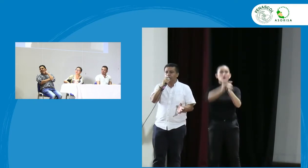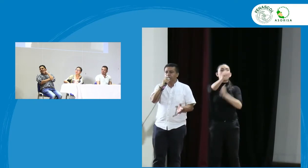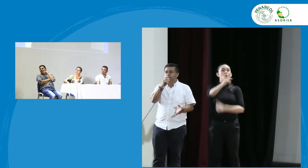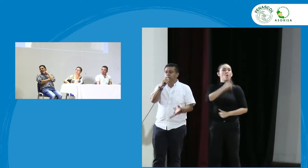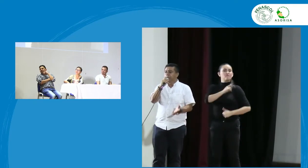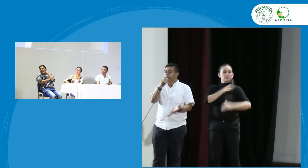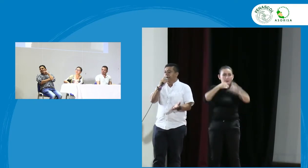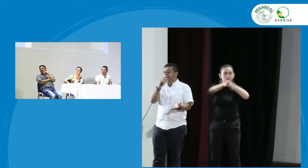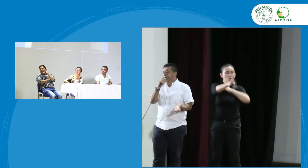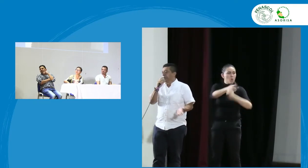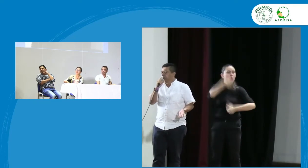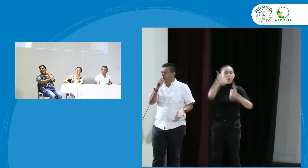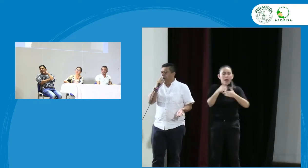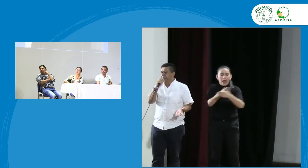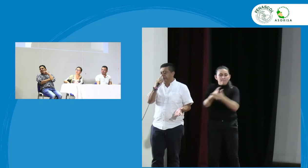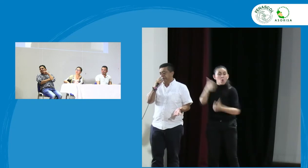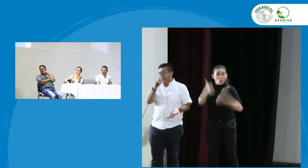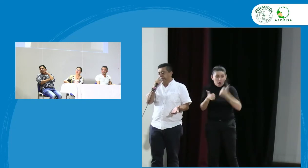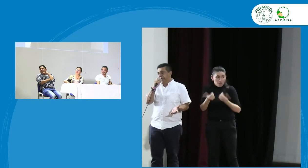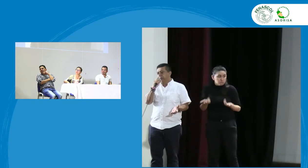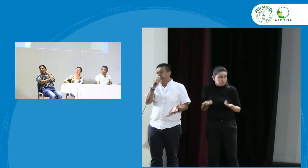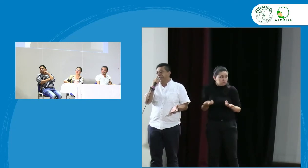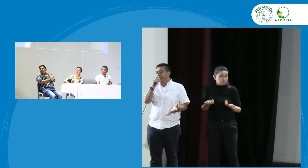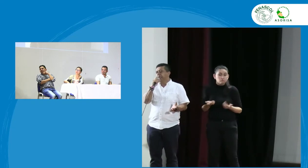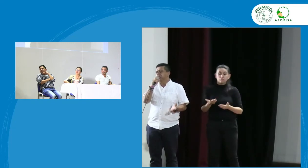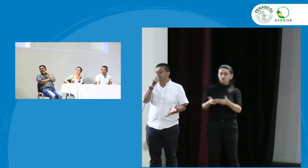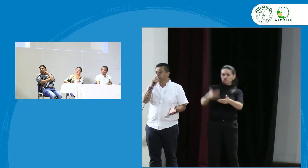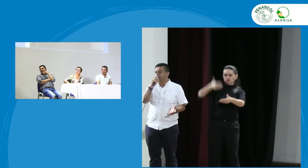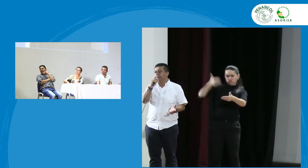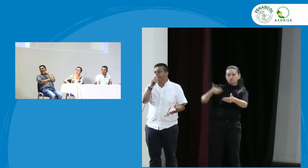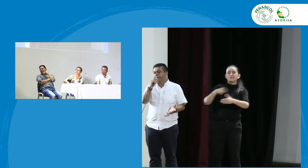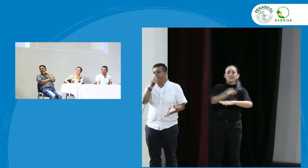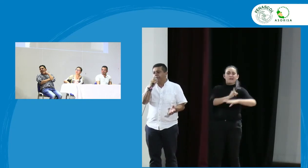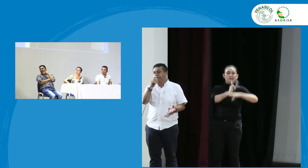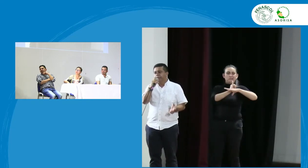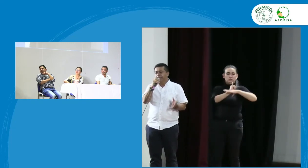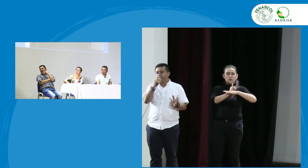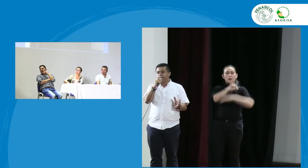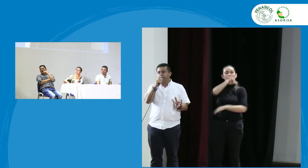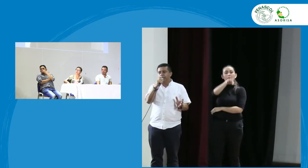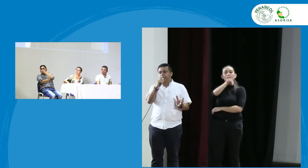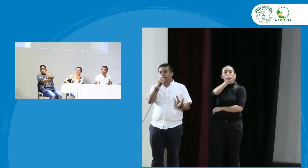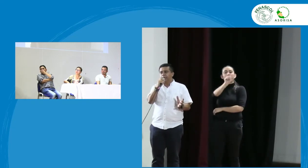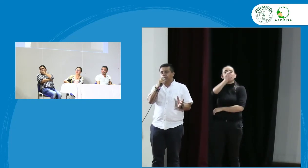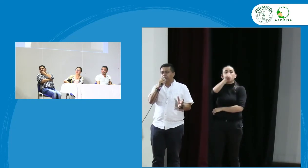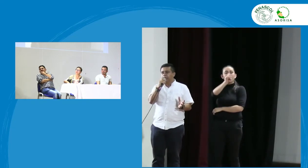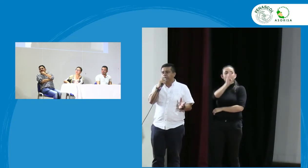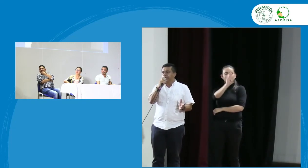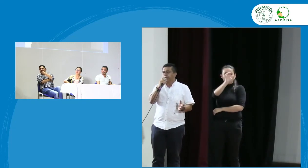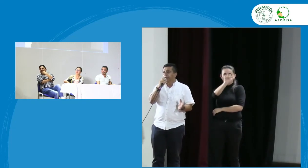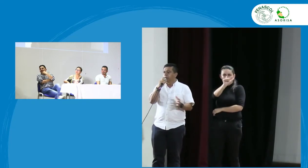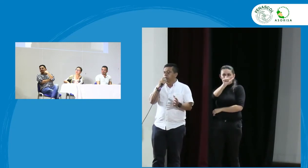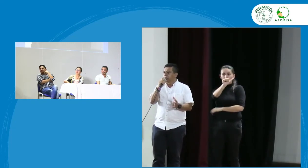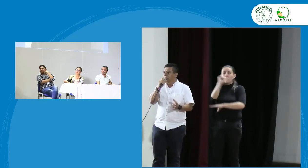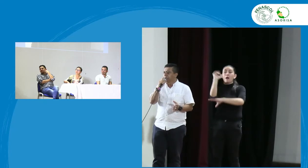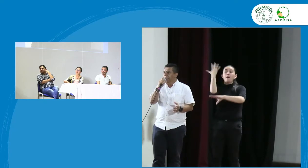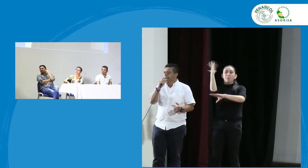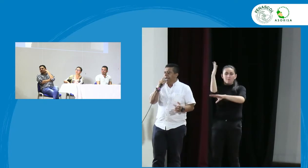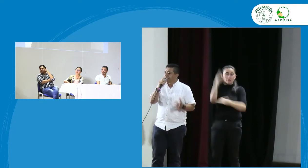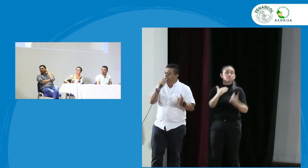educación? hace poco le ha tocado clase de la institución La Pamba que es la que viene con el tema de inclusión hacer